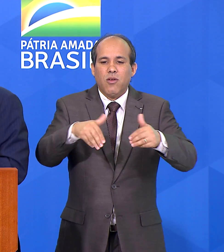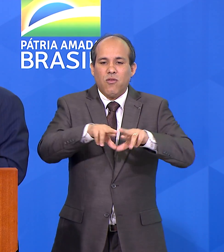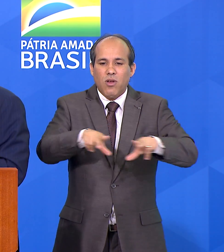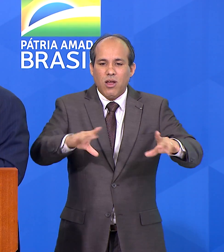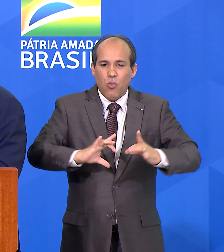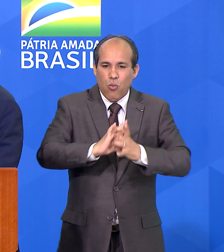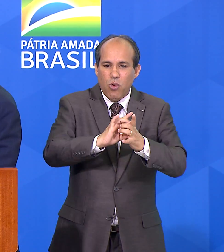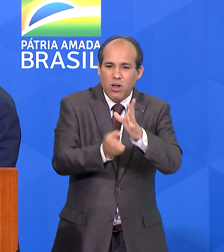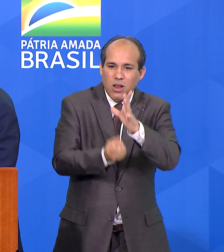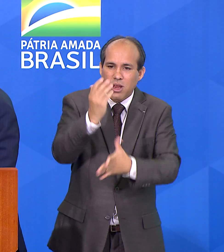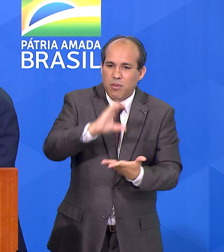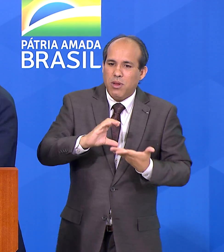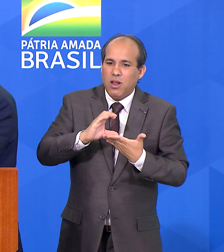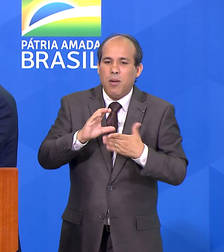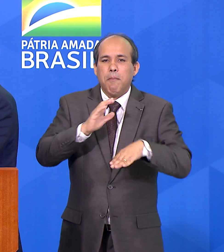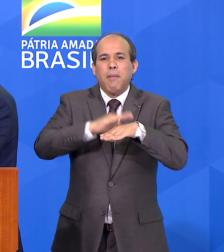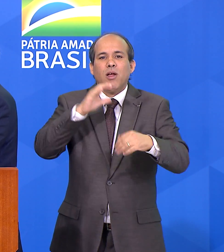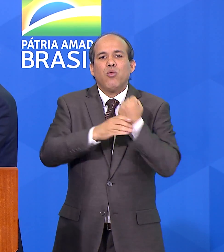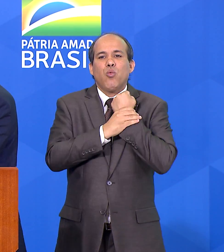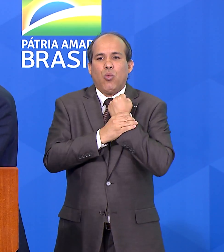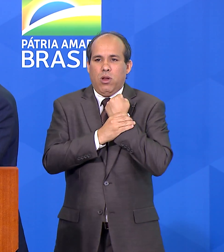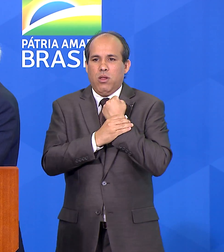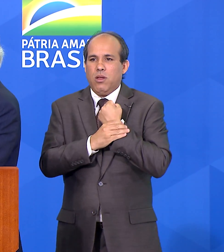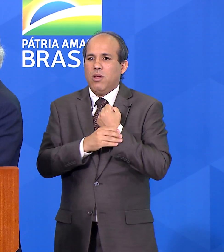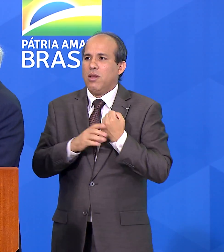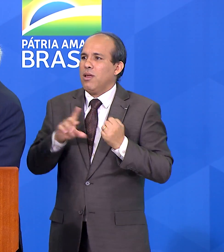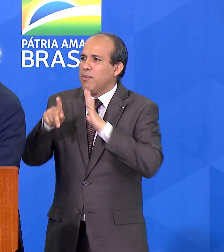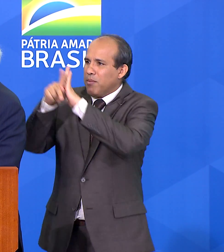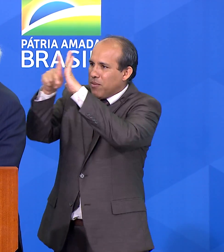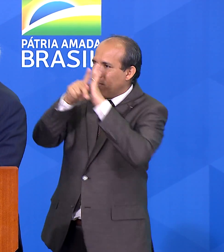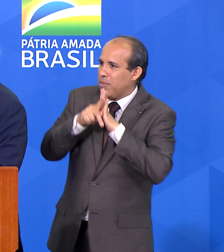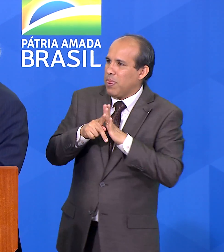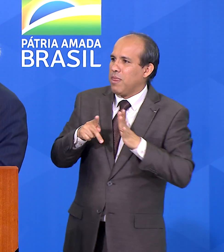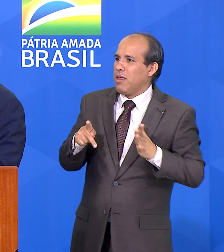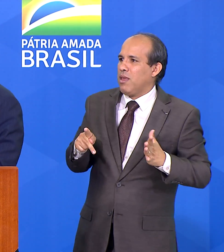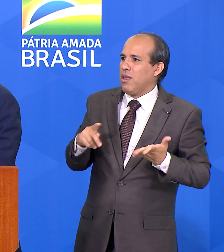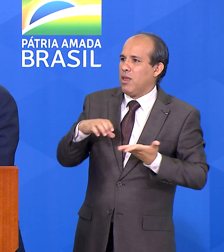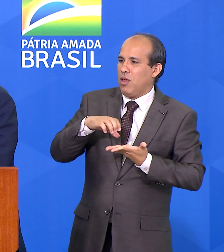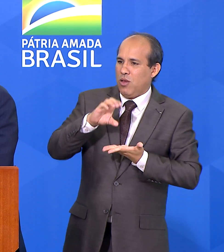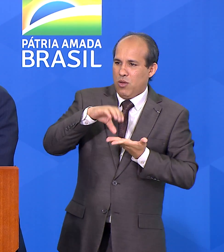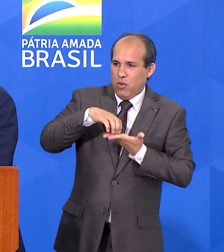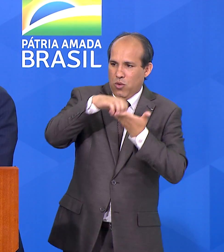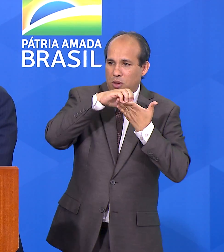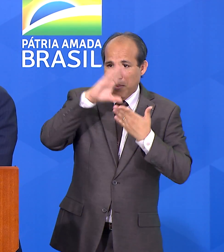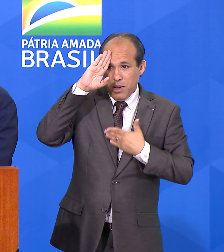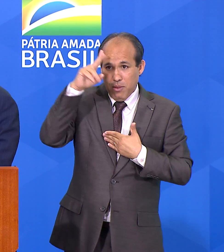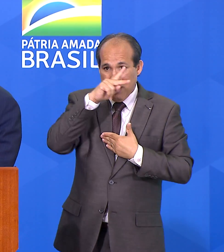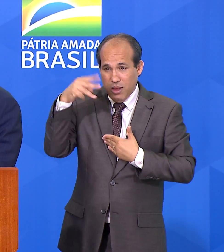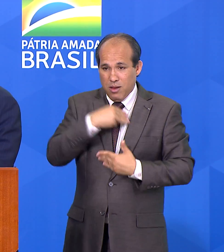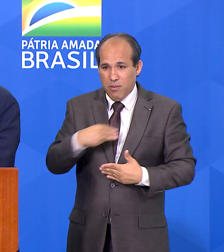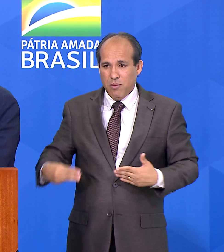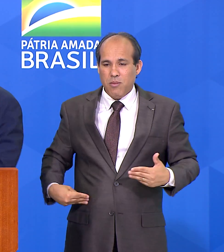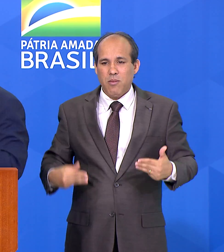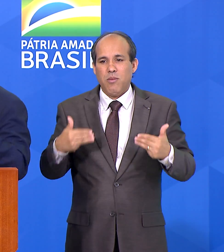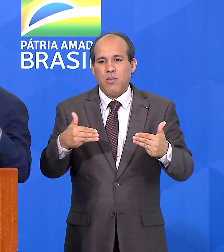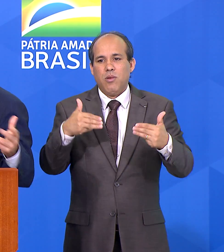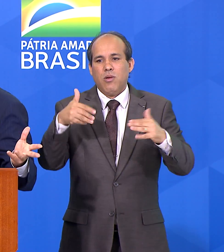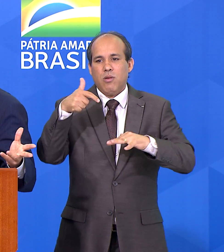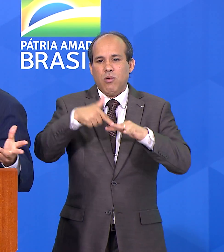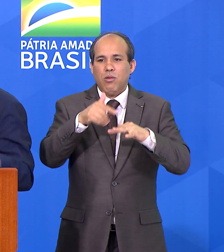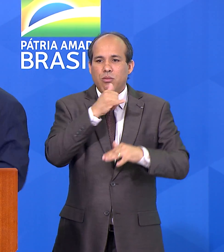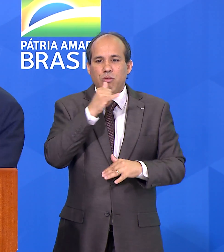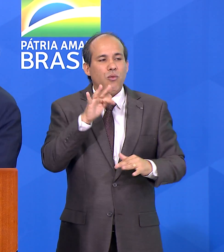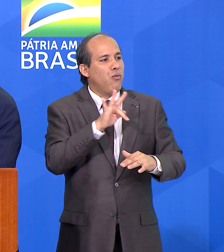da política energética? Vários ministérios integrados sob a orientação de minas e energia. O futuro da política de